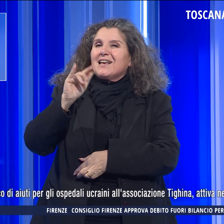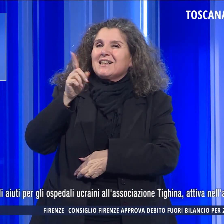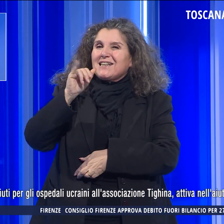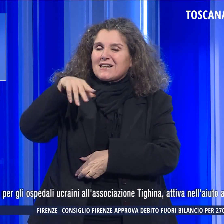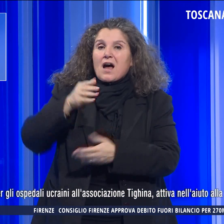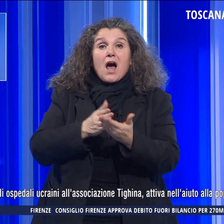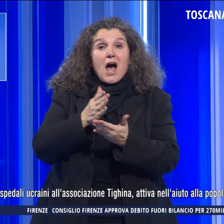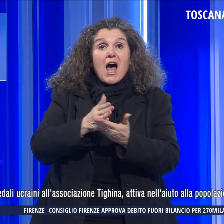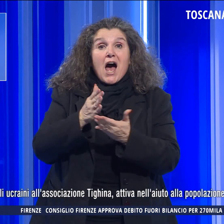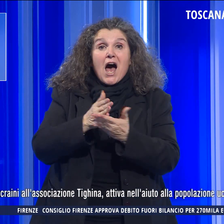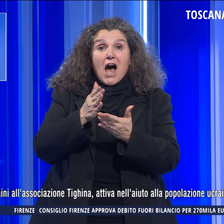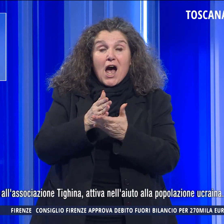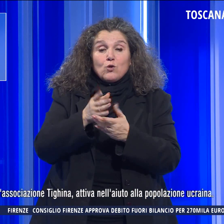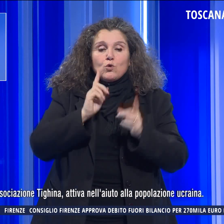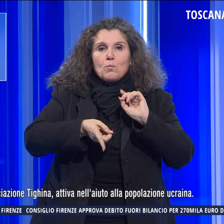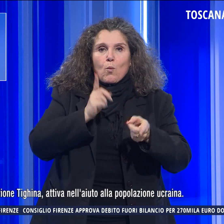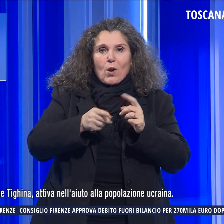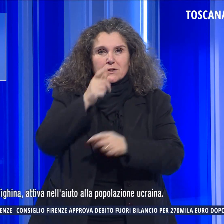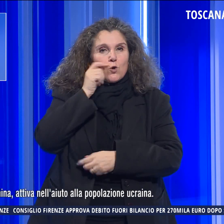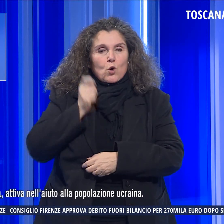nell'aiuto alla popolazione ucraina.